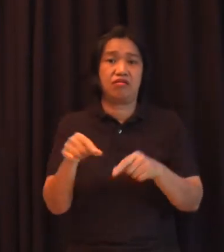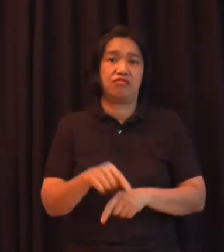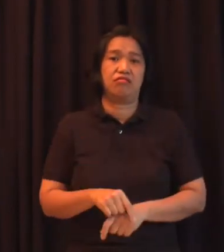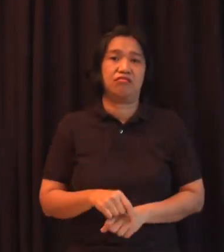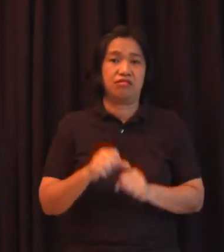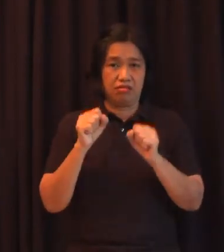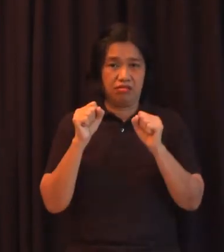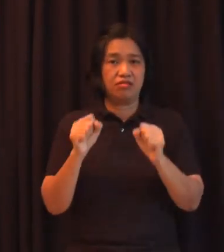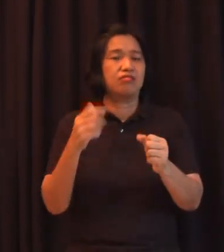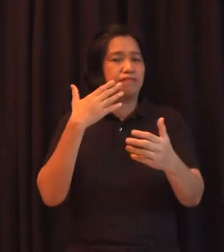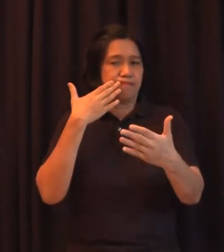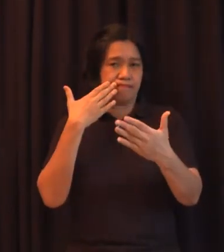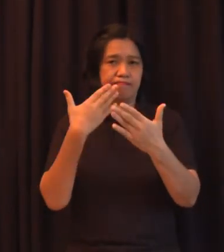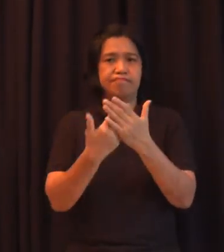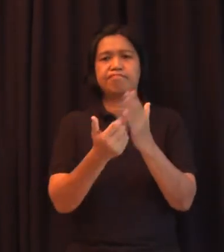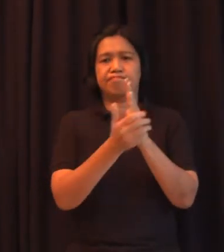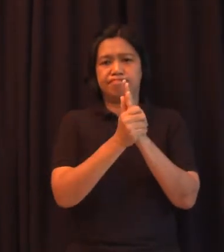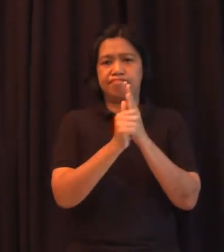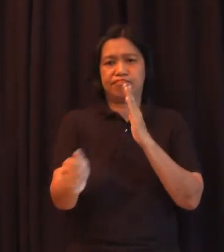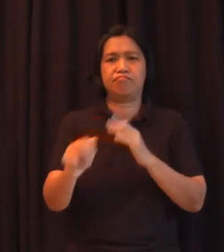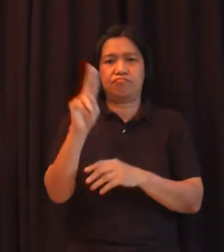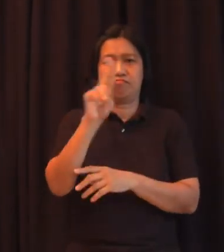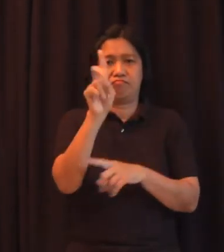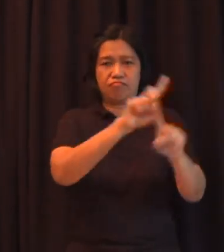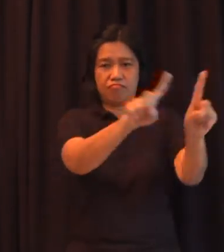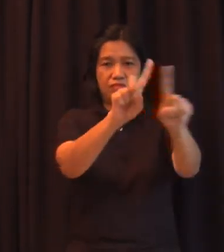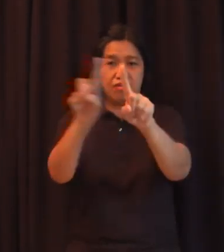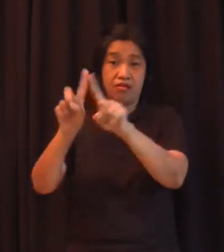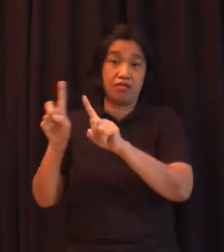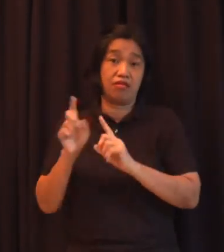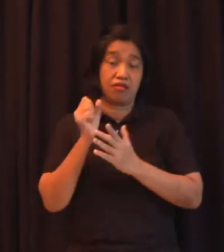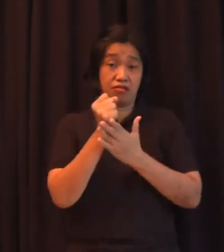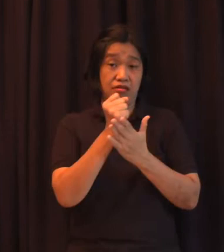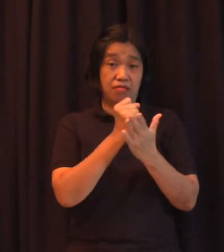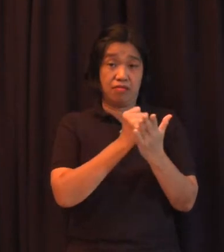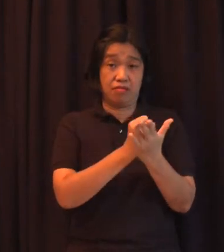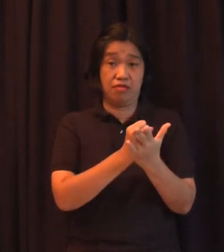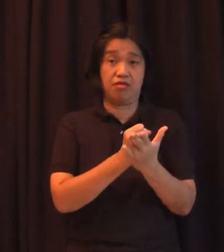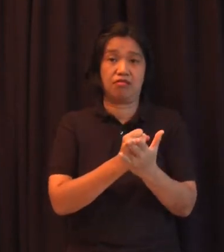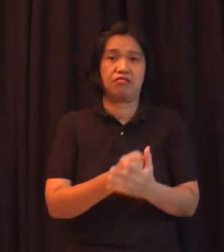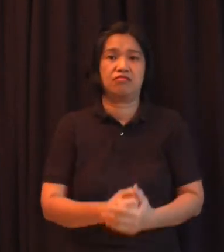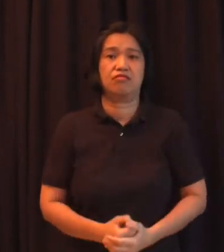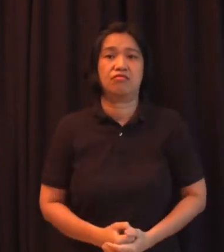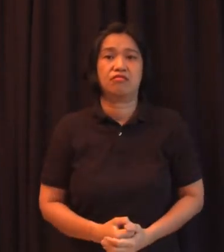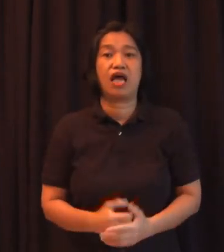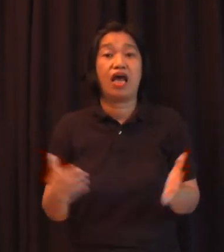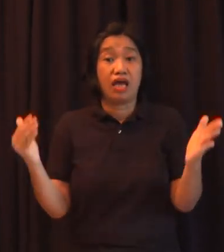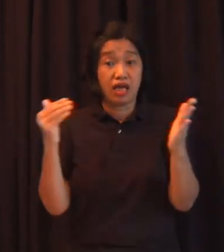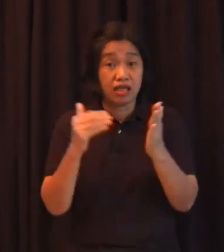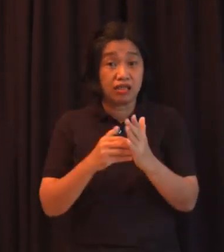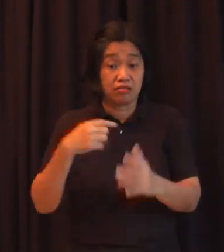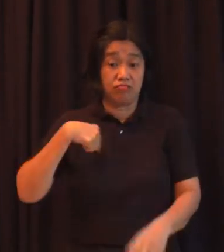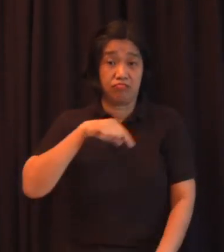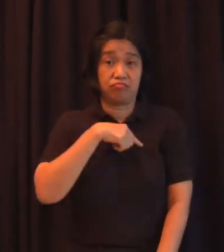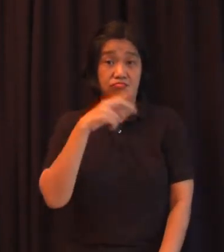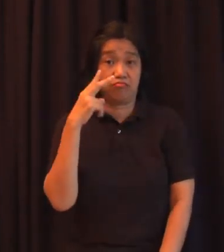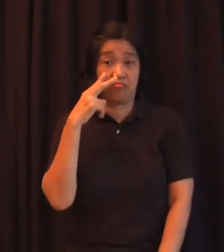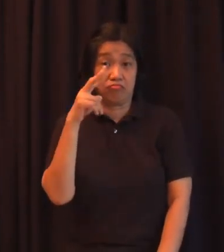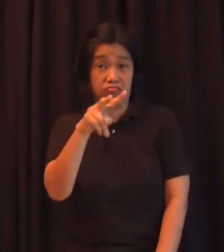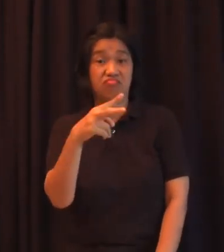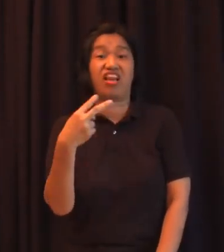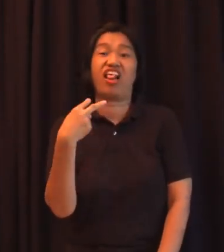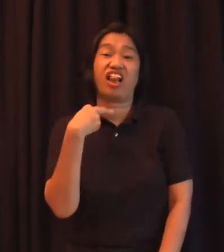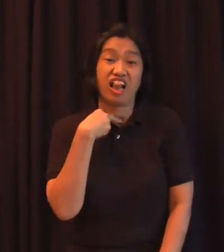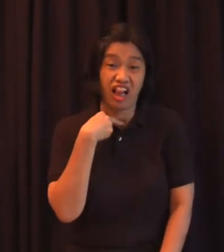iba pang mga disipid sa iba ipang mga larahan muli ang tingin namin ay bitag yung sasabihin na hindi